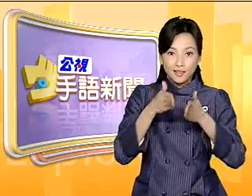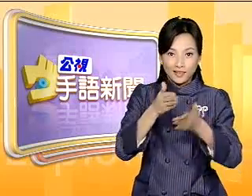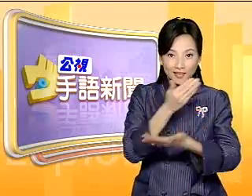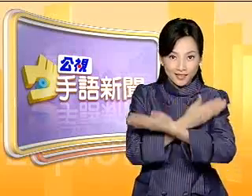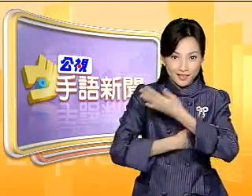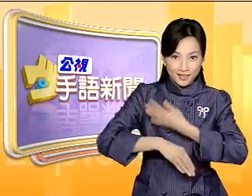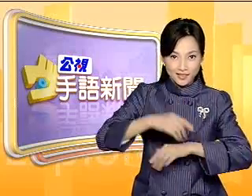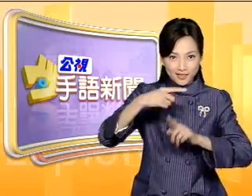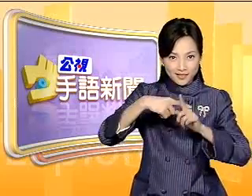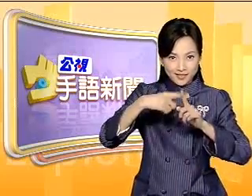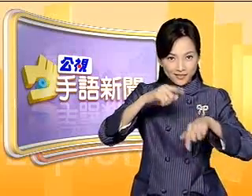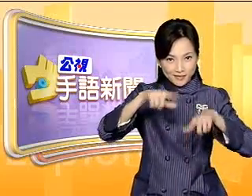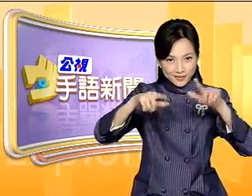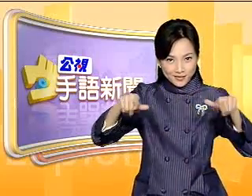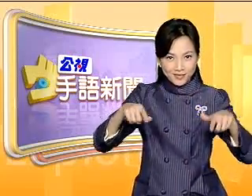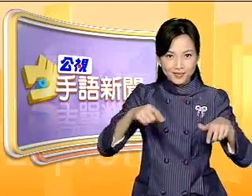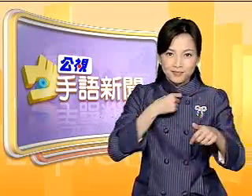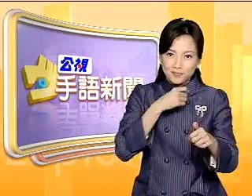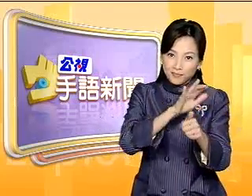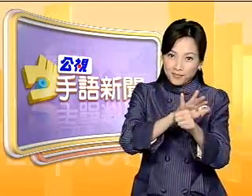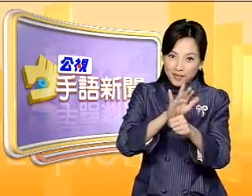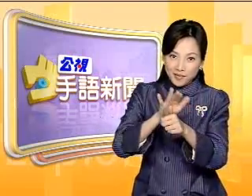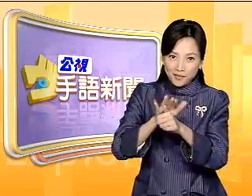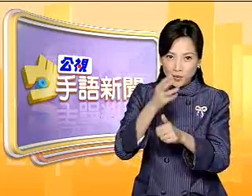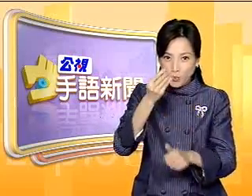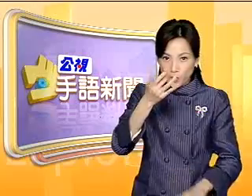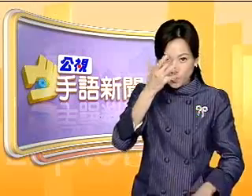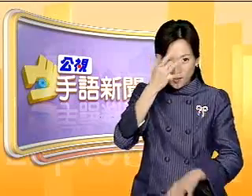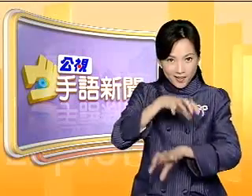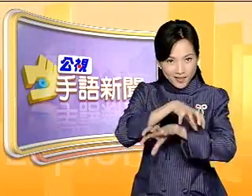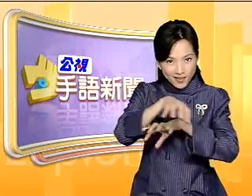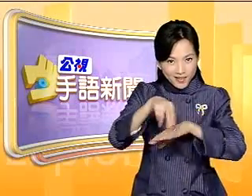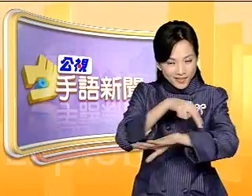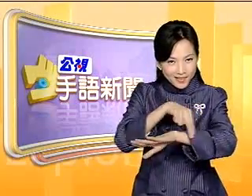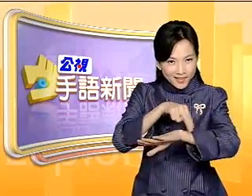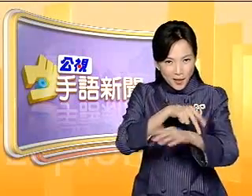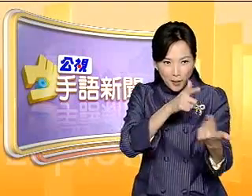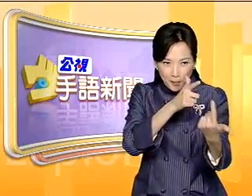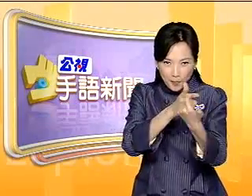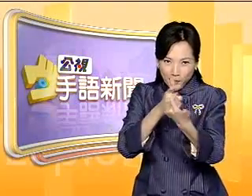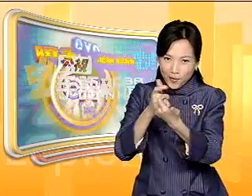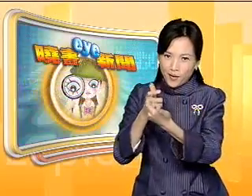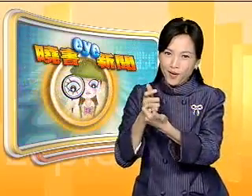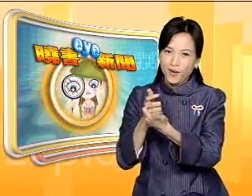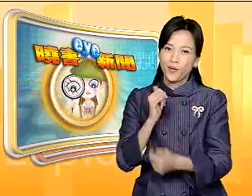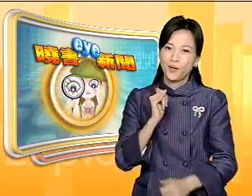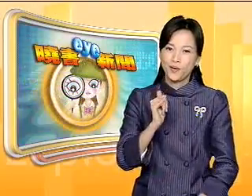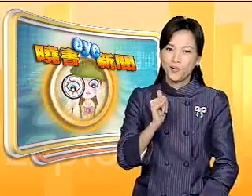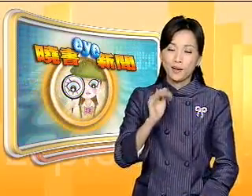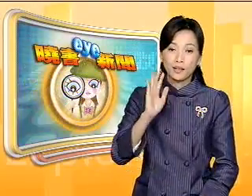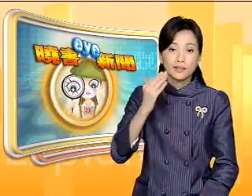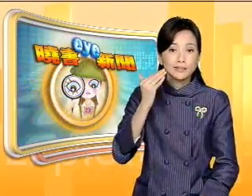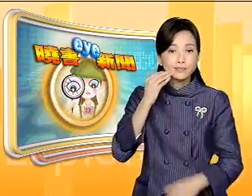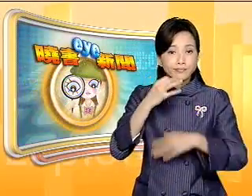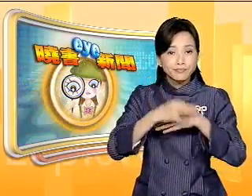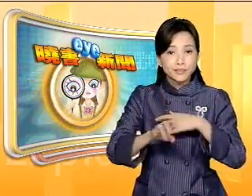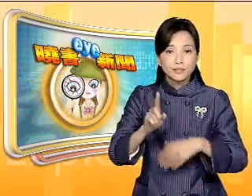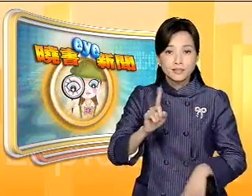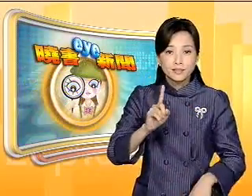在无障碍环境方面针对不同的障碍以及残障程度都会有不同的设计不过有些小地方